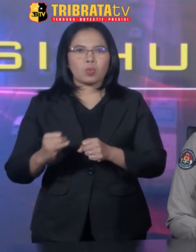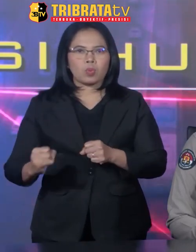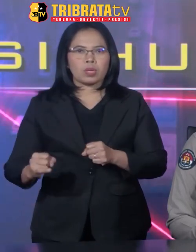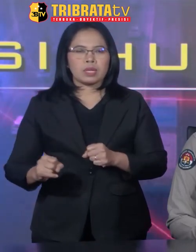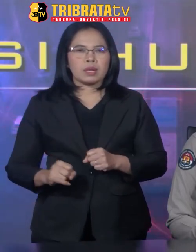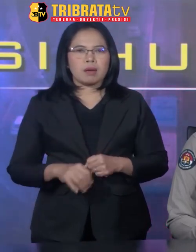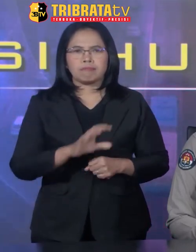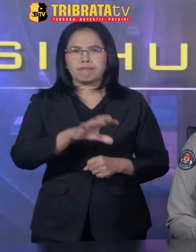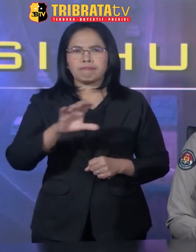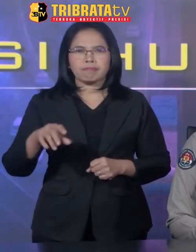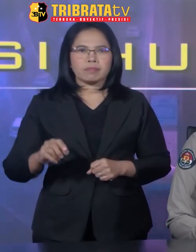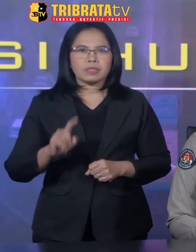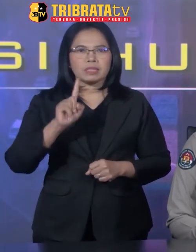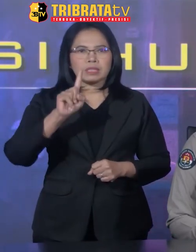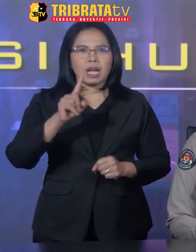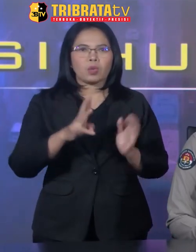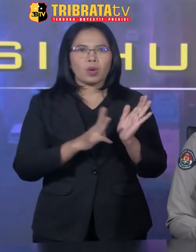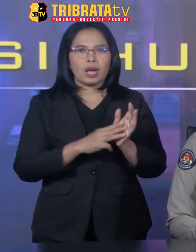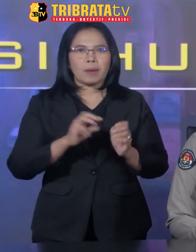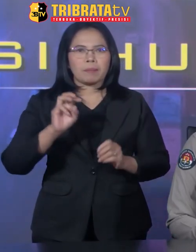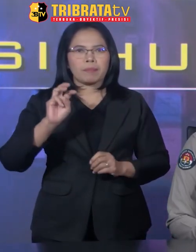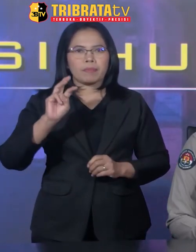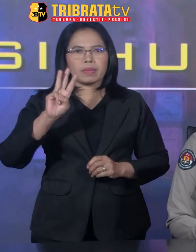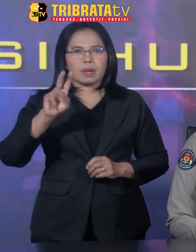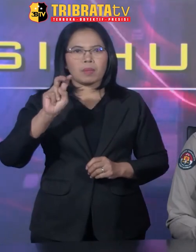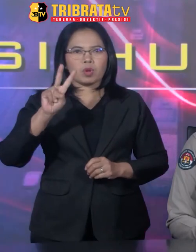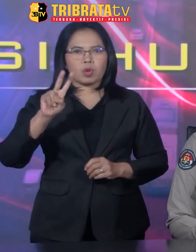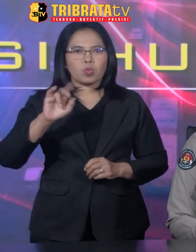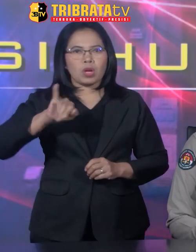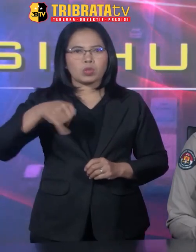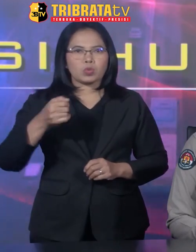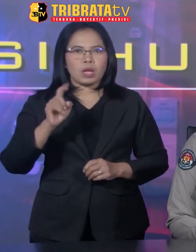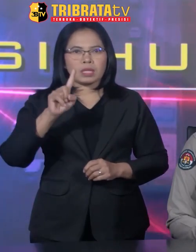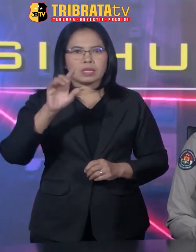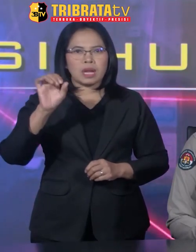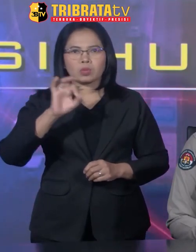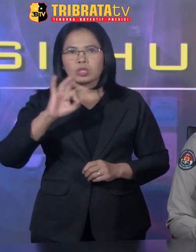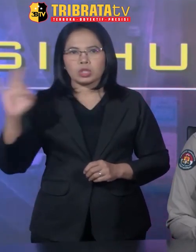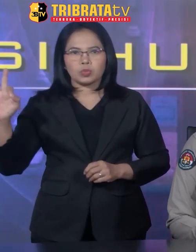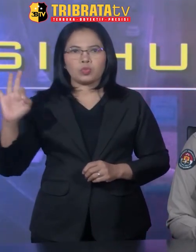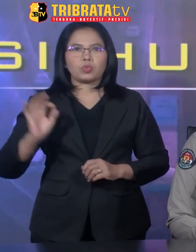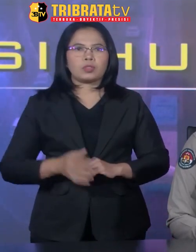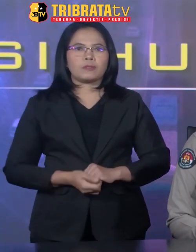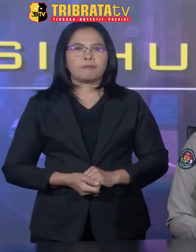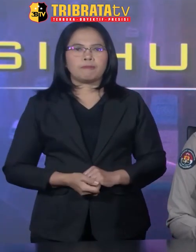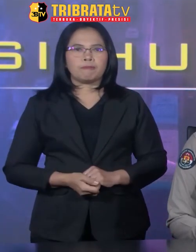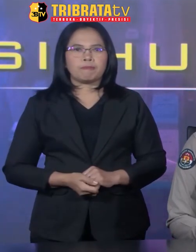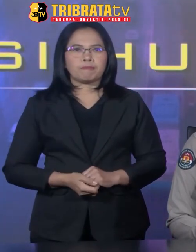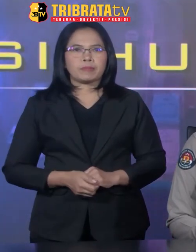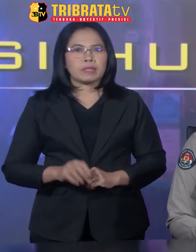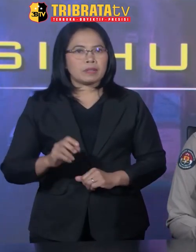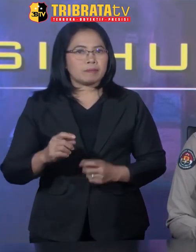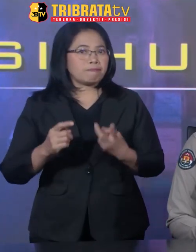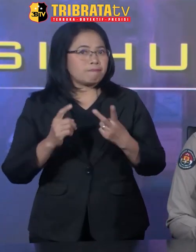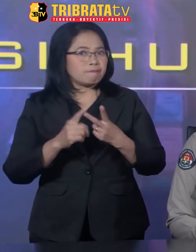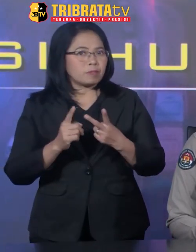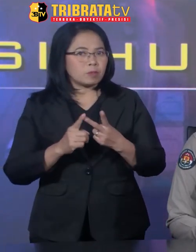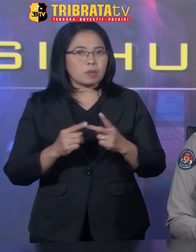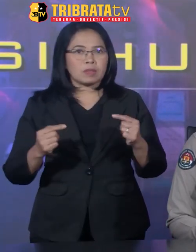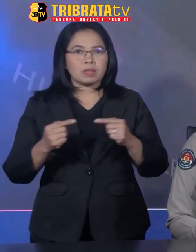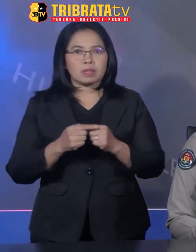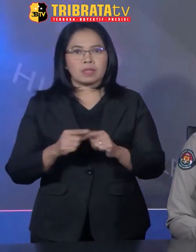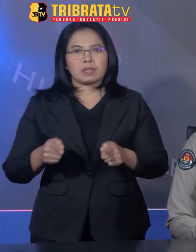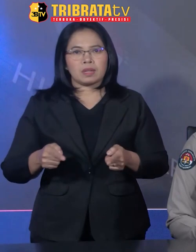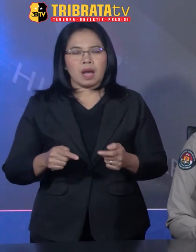dan kerugian materi Rp1.032.100.000. Yang kedua terkait dengan